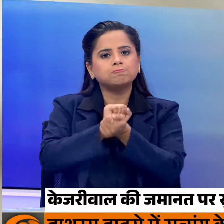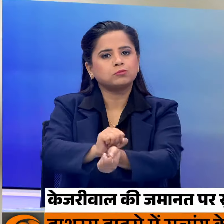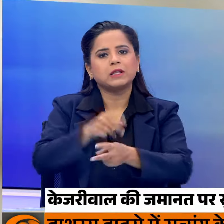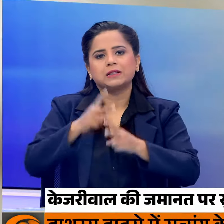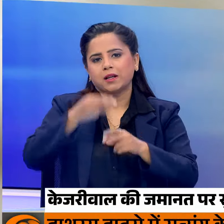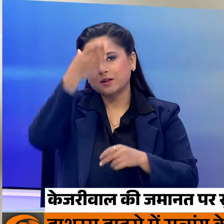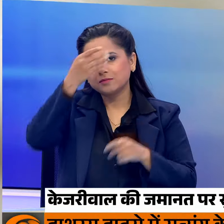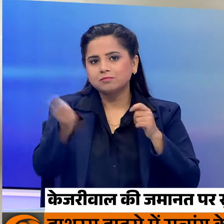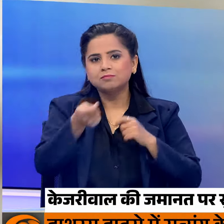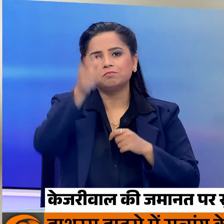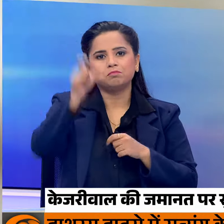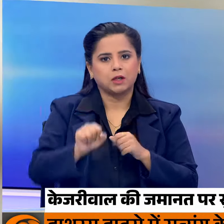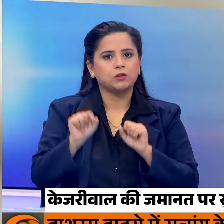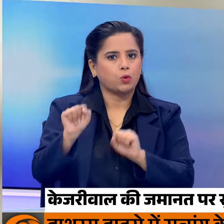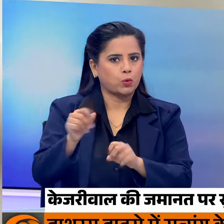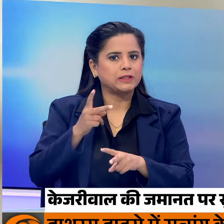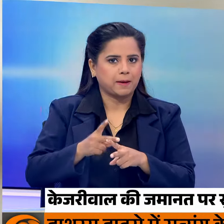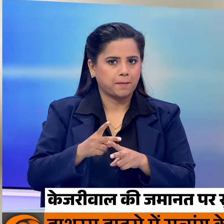में हैं केजरिवाल